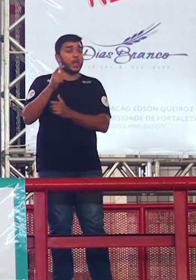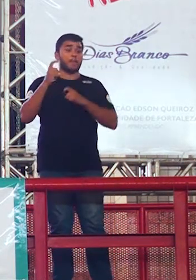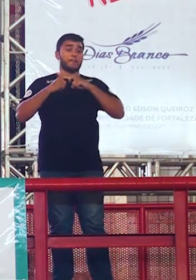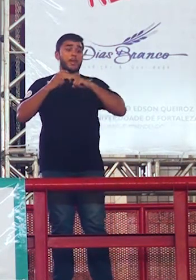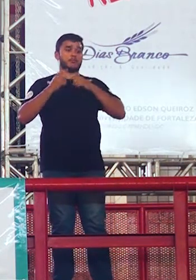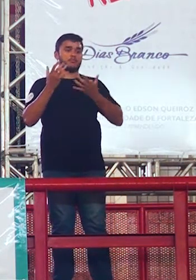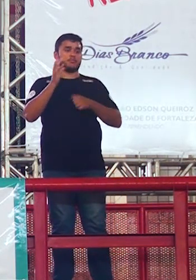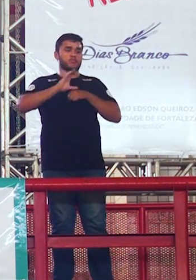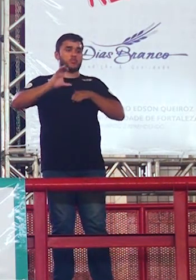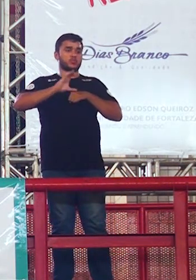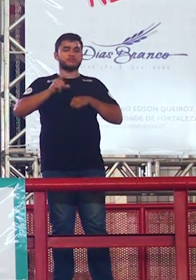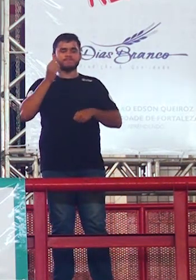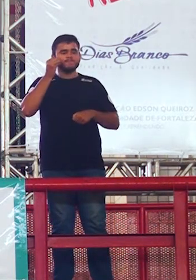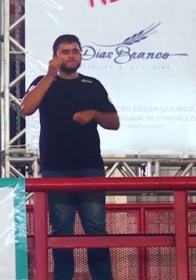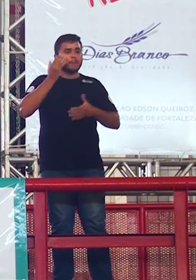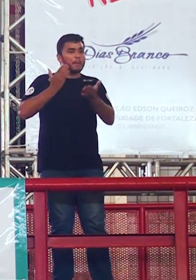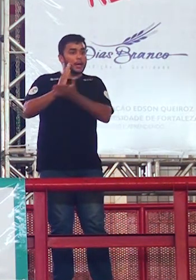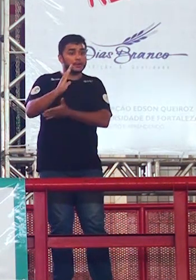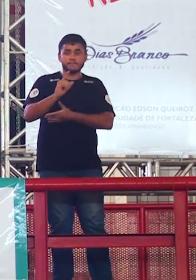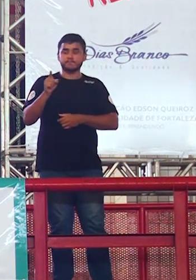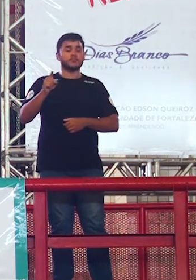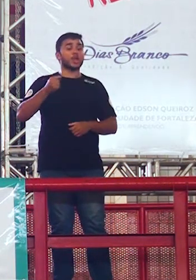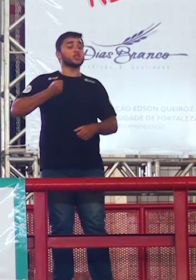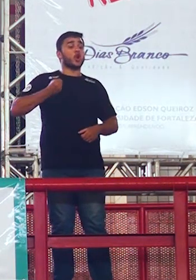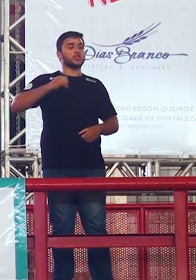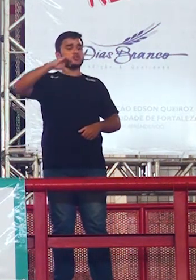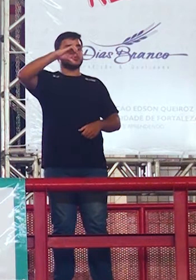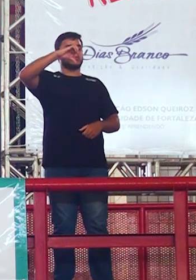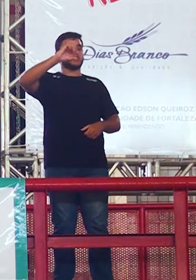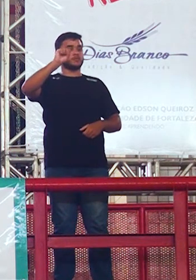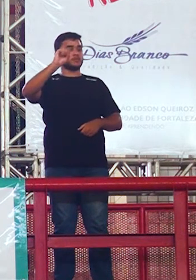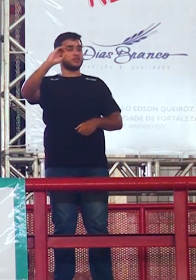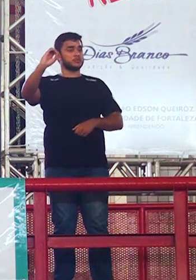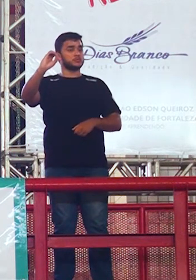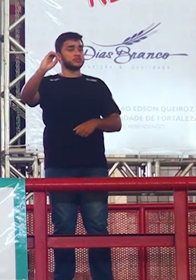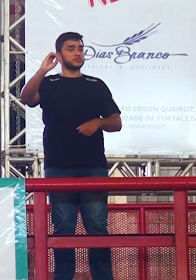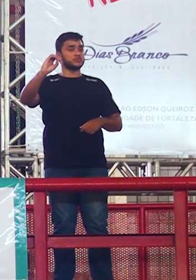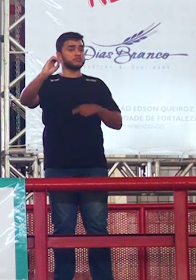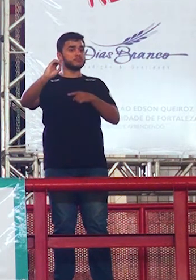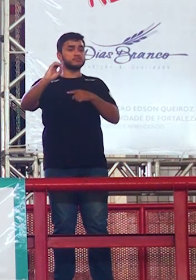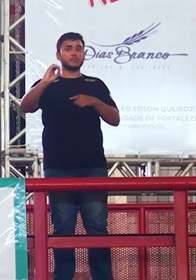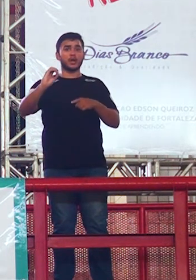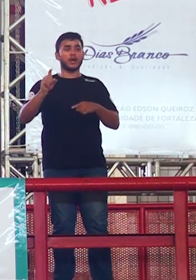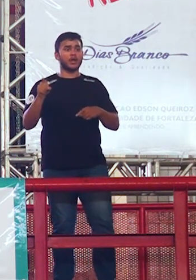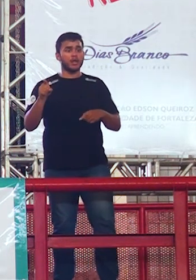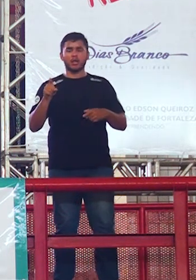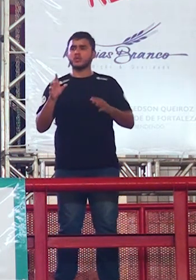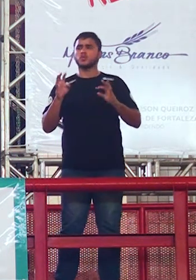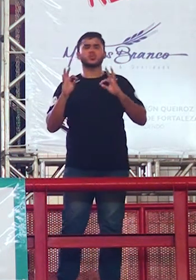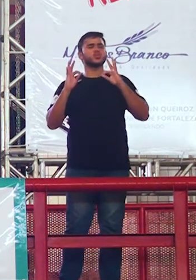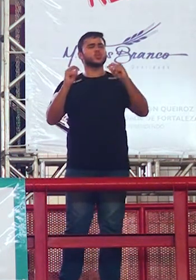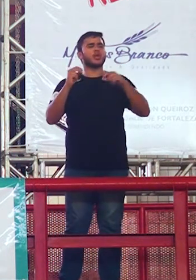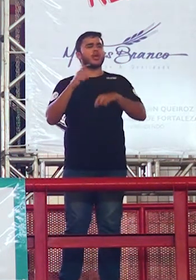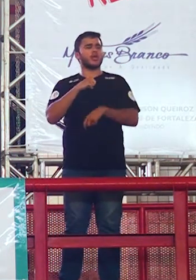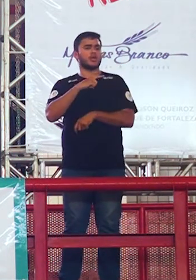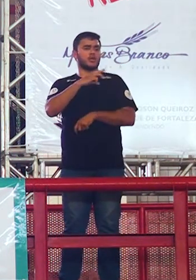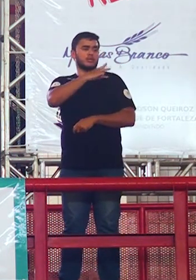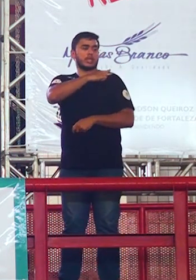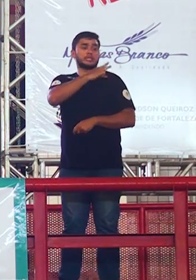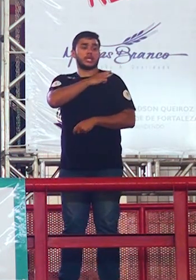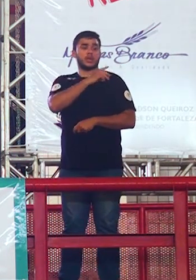eu tenho uns 15 alunos de terceiro ano no colégio uma sala lá de turma média